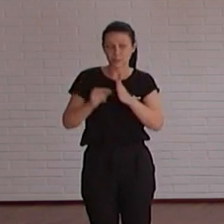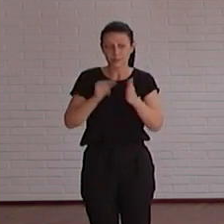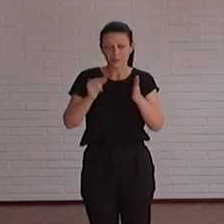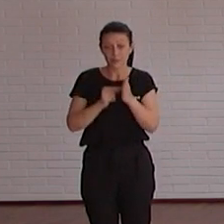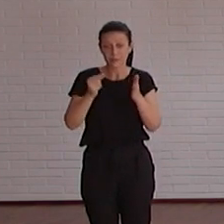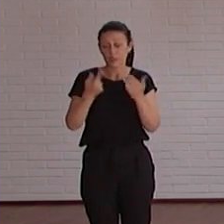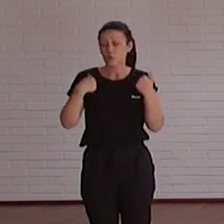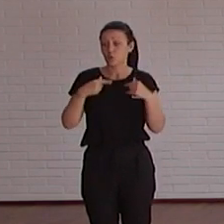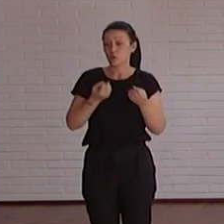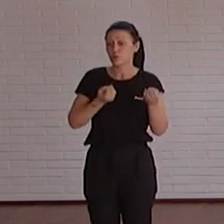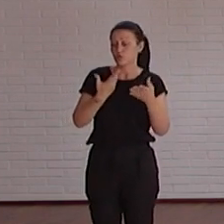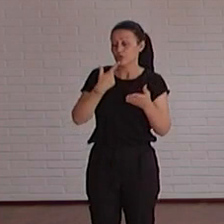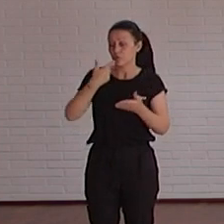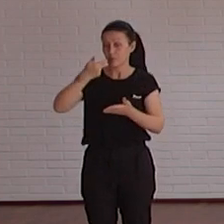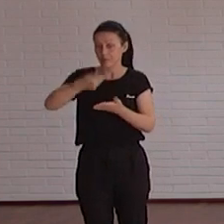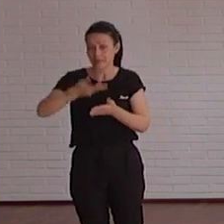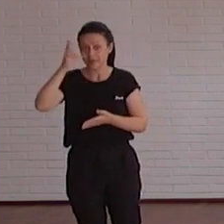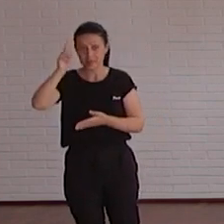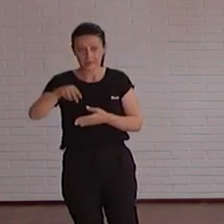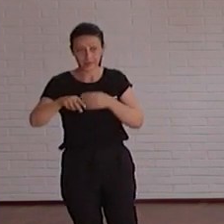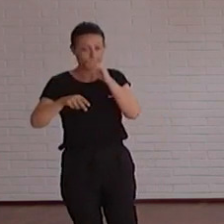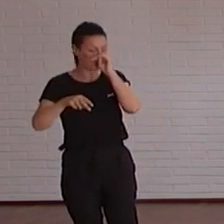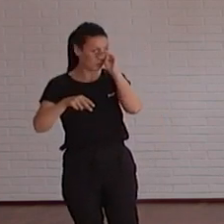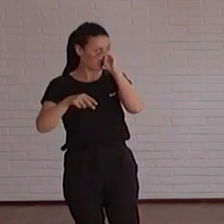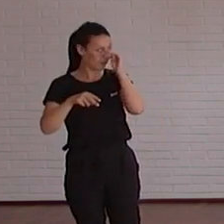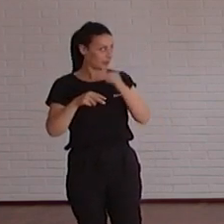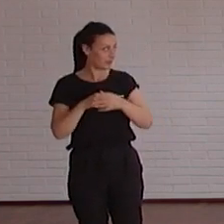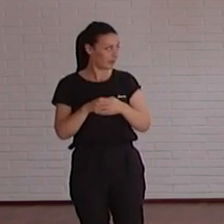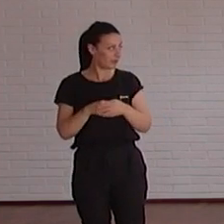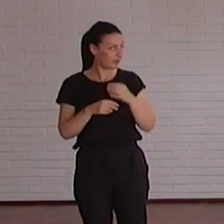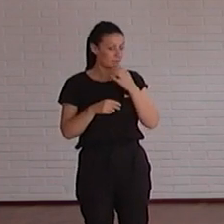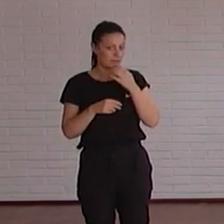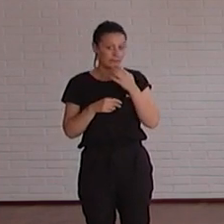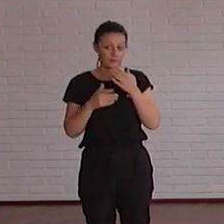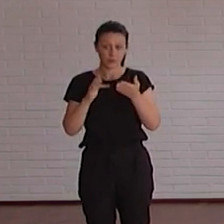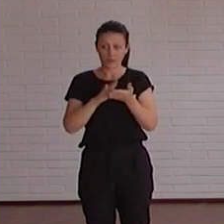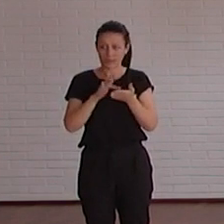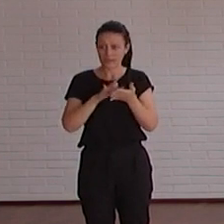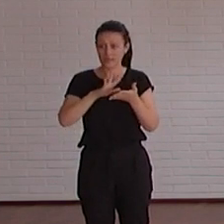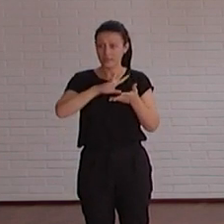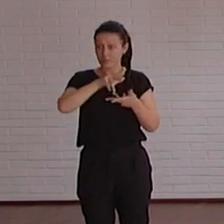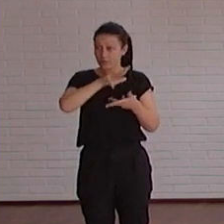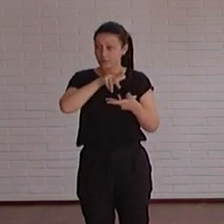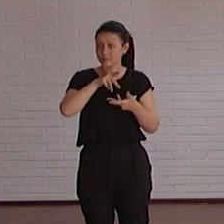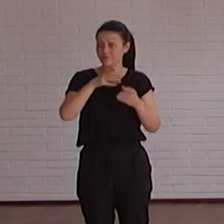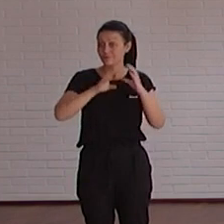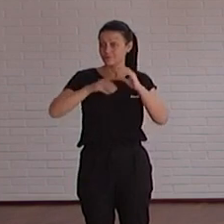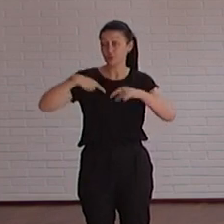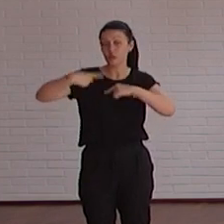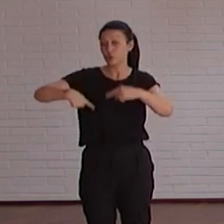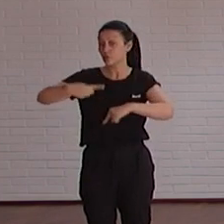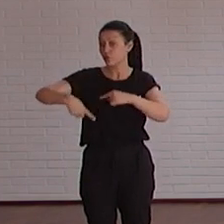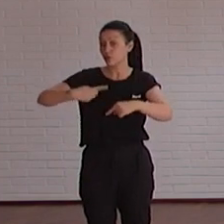nosotros emitimos lo que nos van pidiendo o en paralelo nosotros tenemos nuestra agenda de noticias o de publicaciones diarias